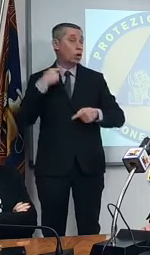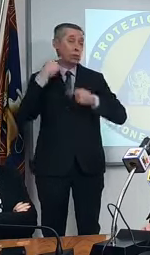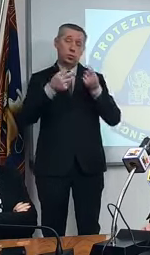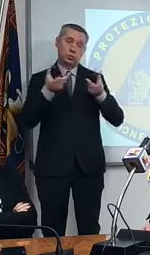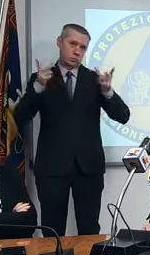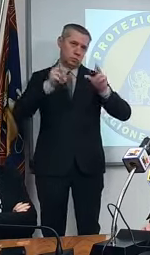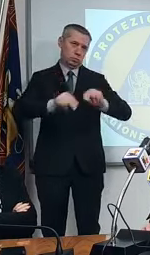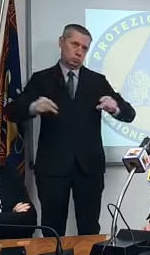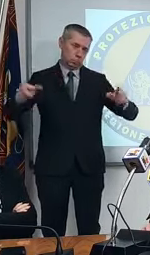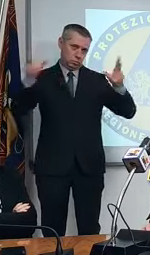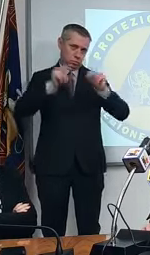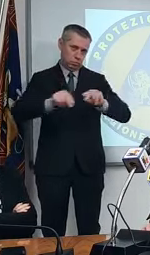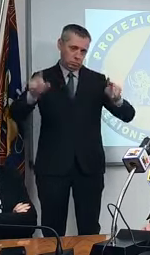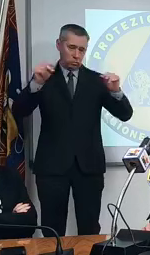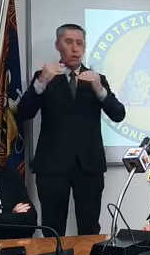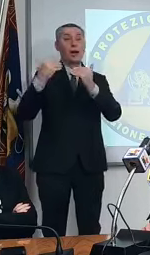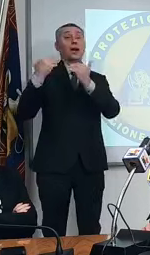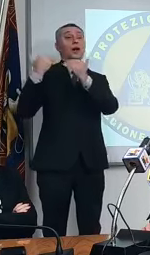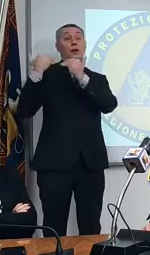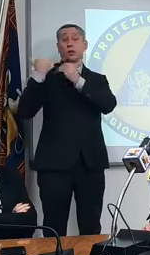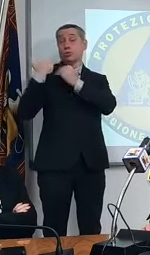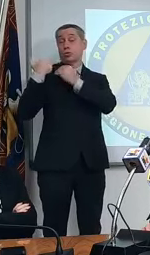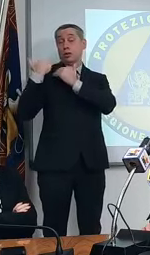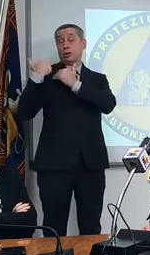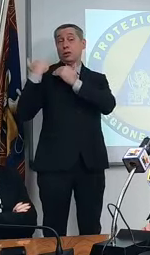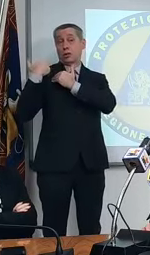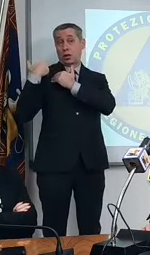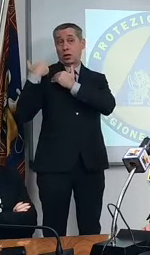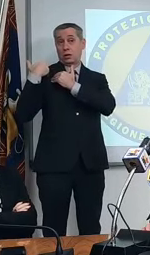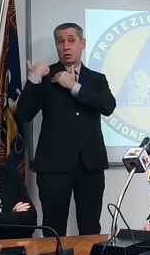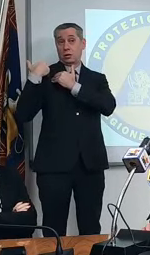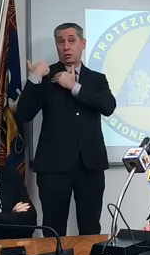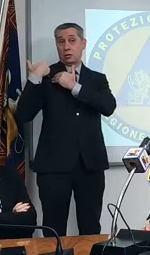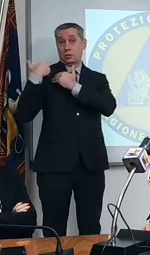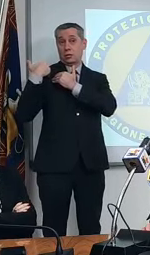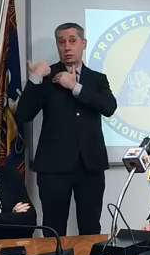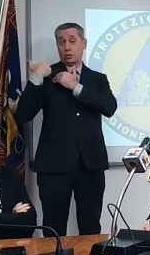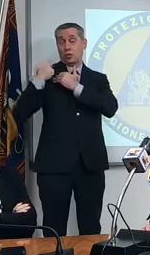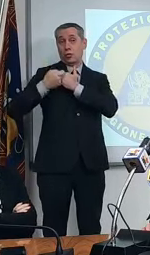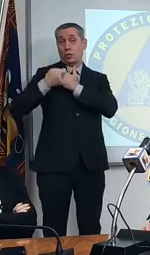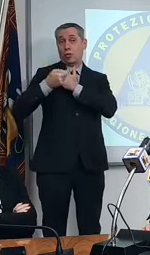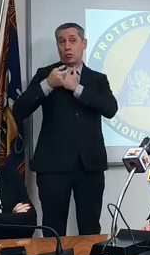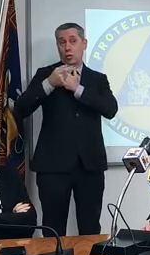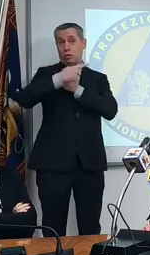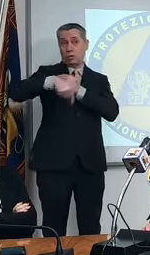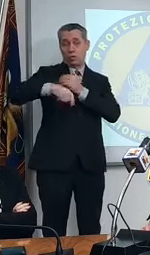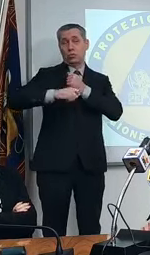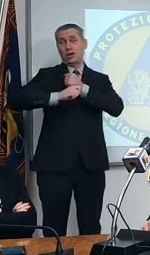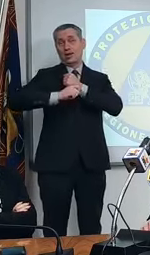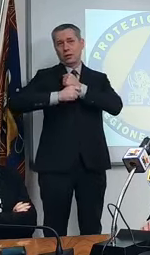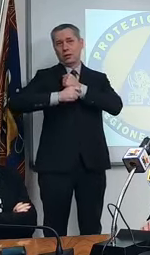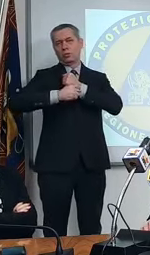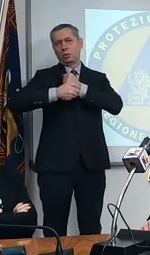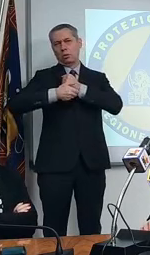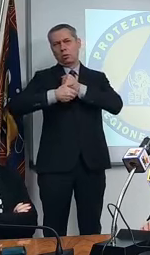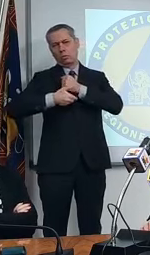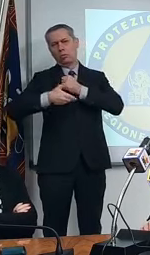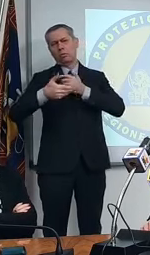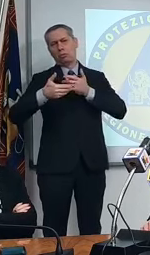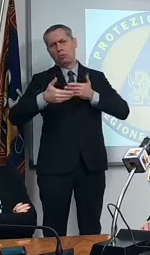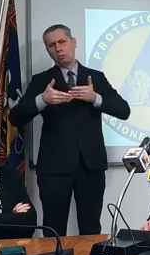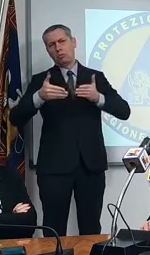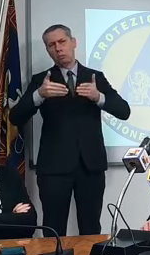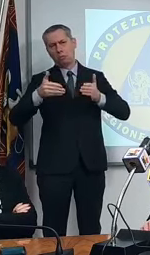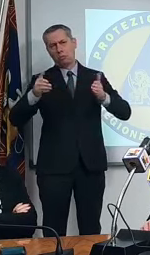ribadirlo, la responsabilità gradualmente passa in capo a noi, no? Meno restrizioni, più responsabilità individuale.